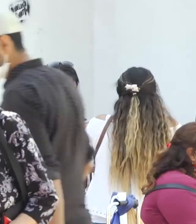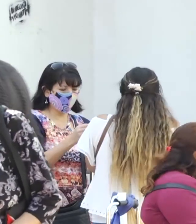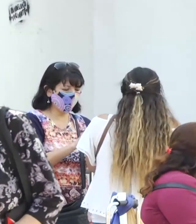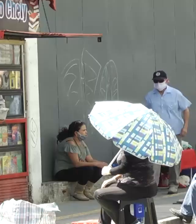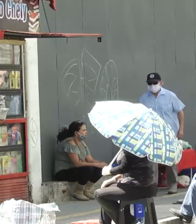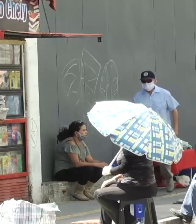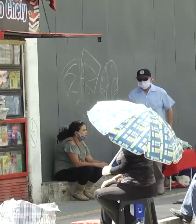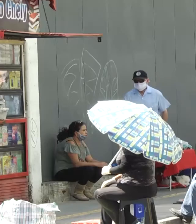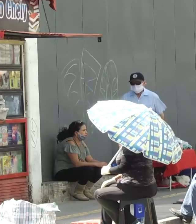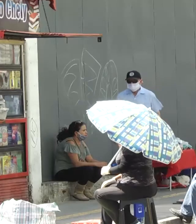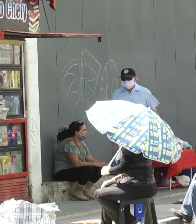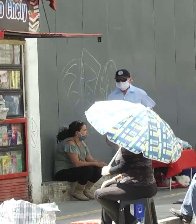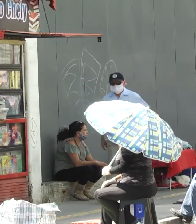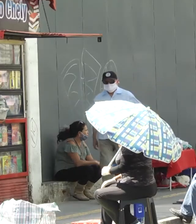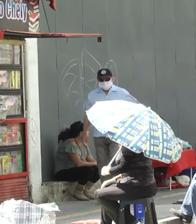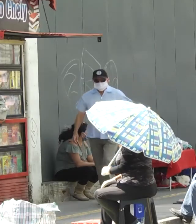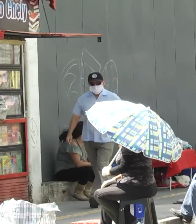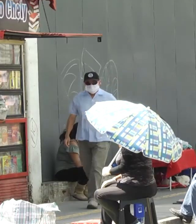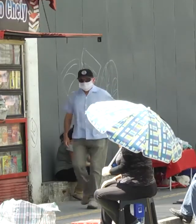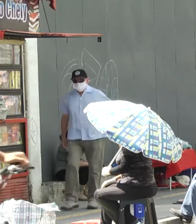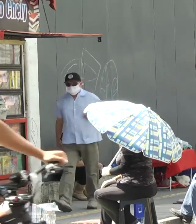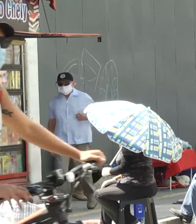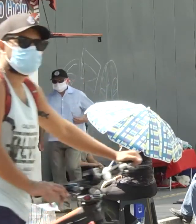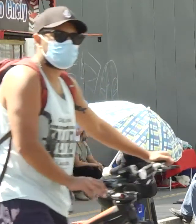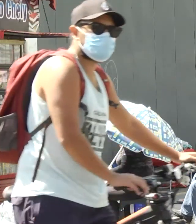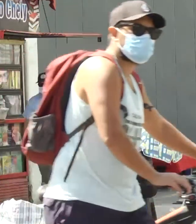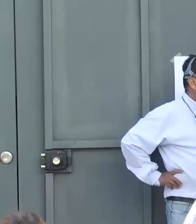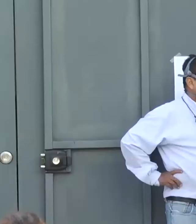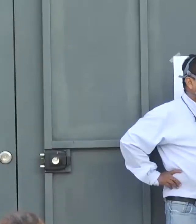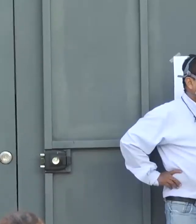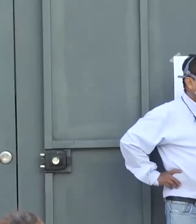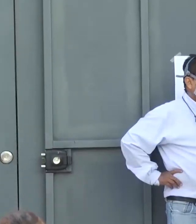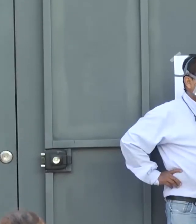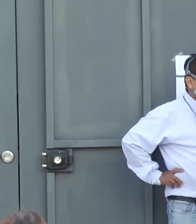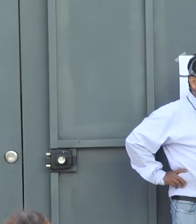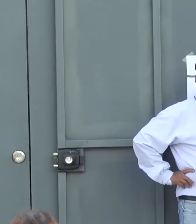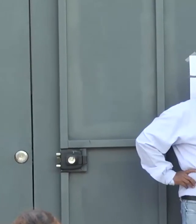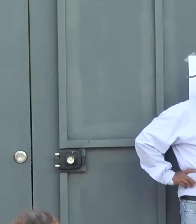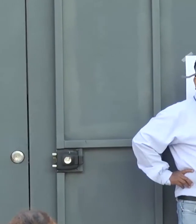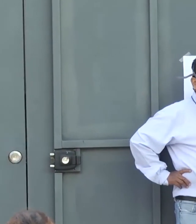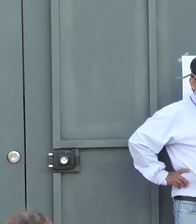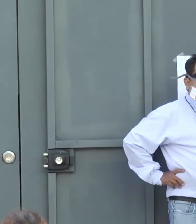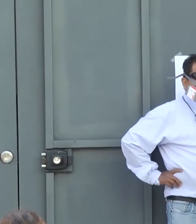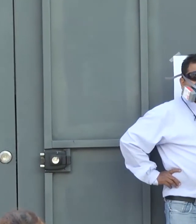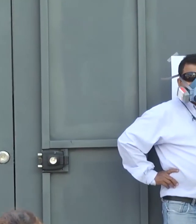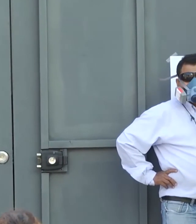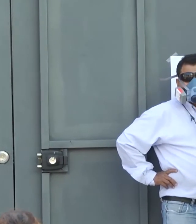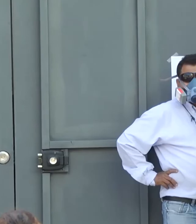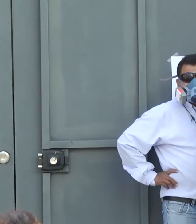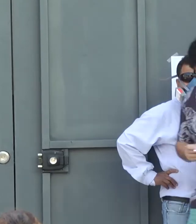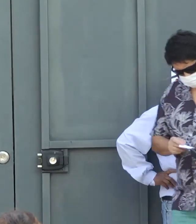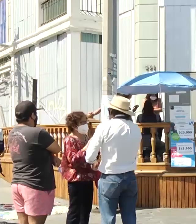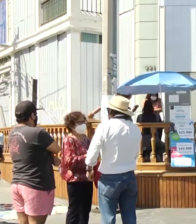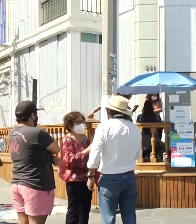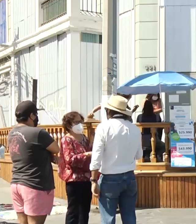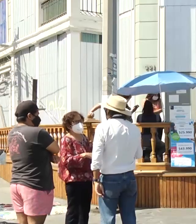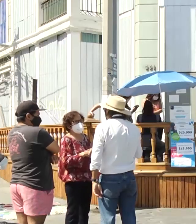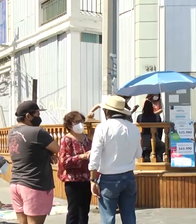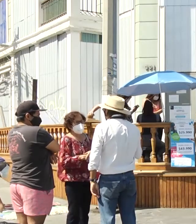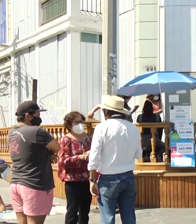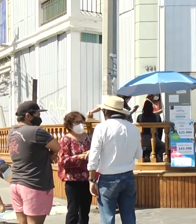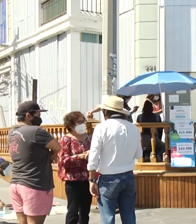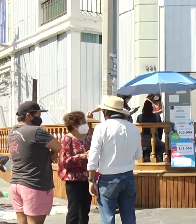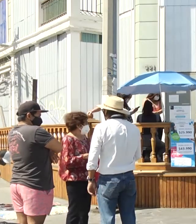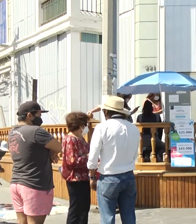interés como bancos y centros de compras. Son las principales recomendaciones para evitar que la cifra de contagio